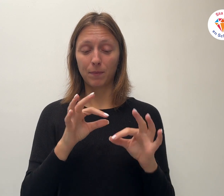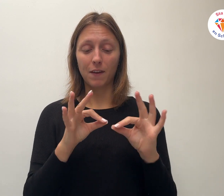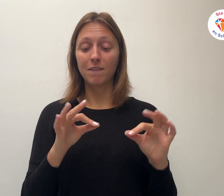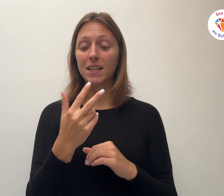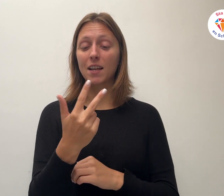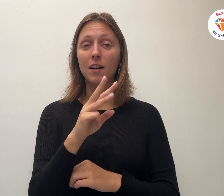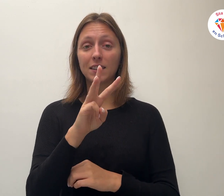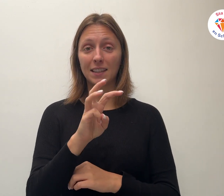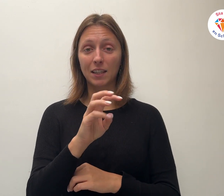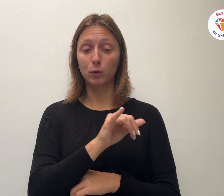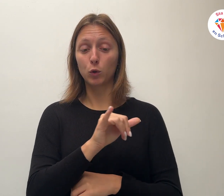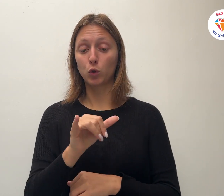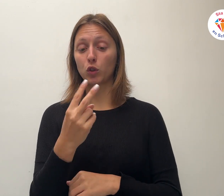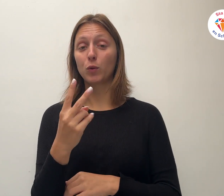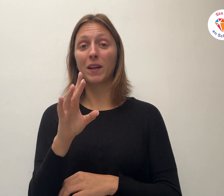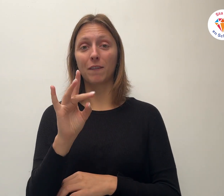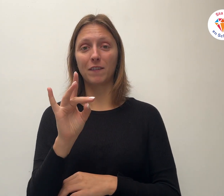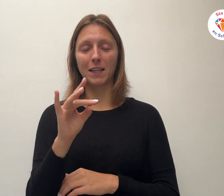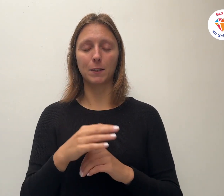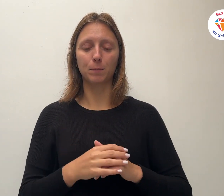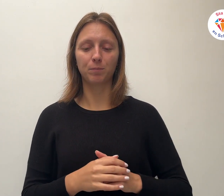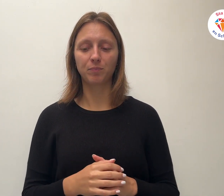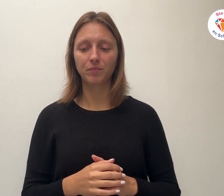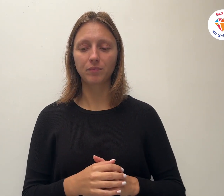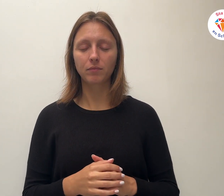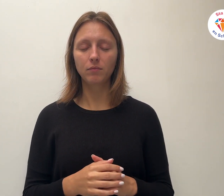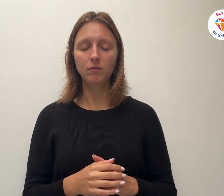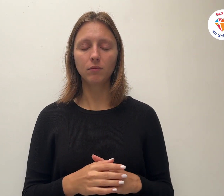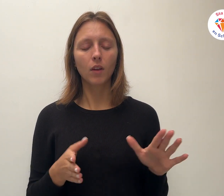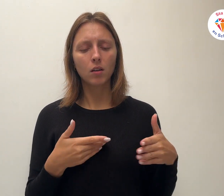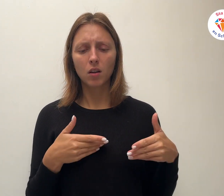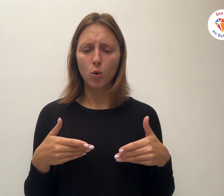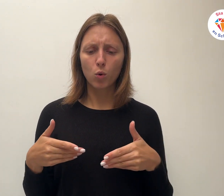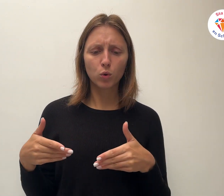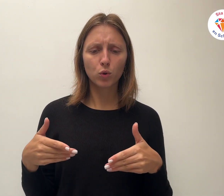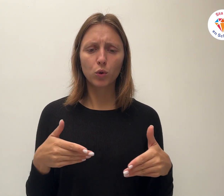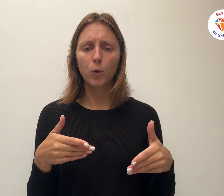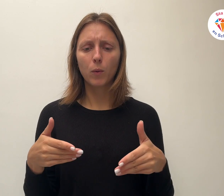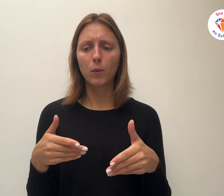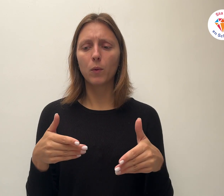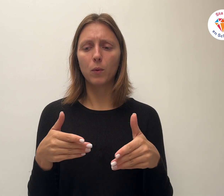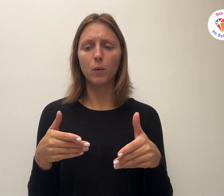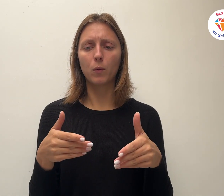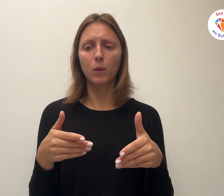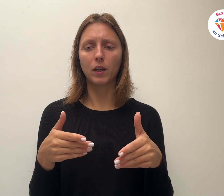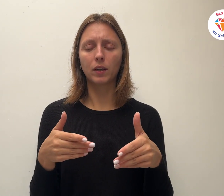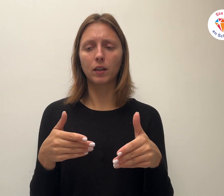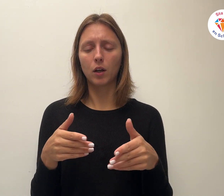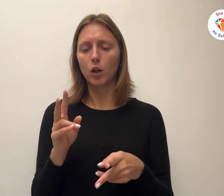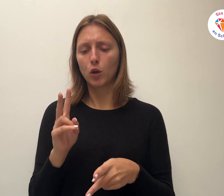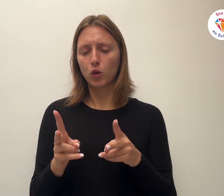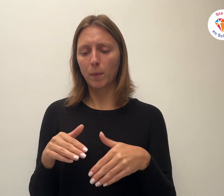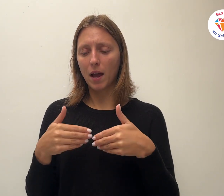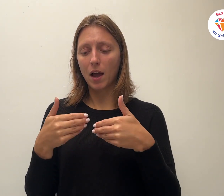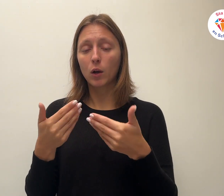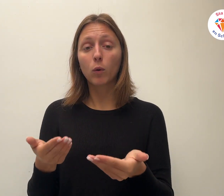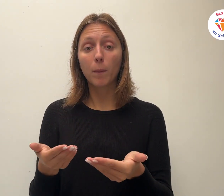Het gebeurde, toen zij onderweg waren, dat hij in een dorp kwam. En een vrouw, van wie de naam Marta was,